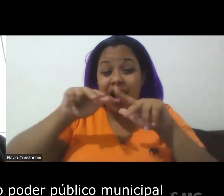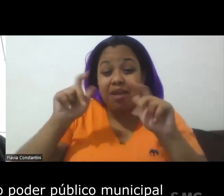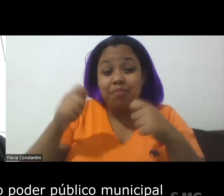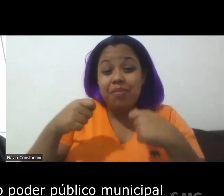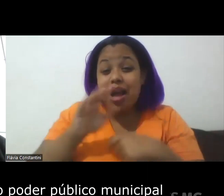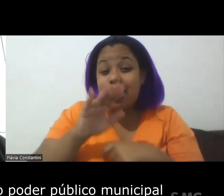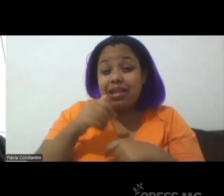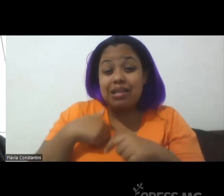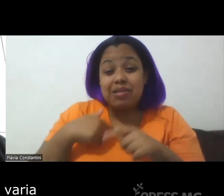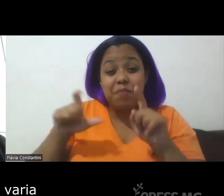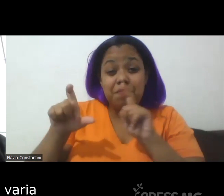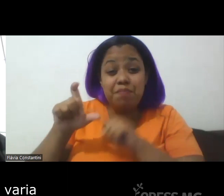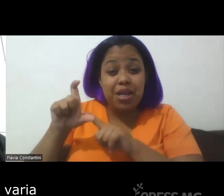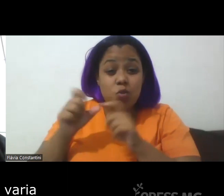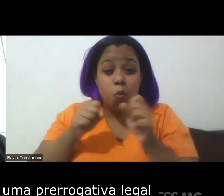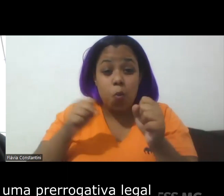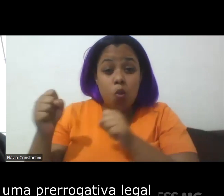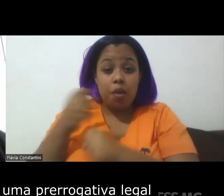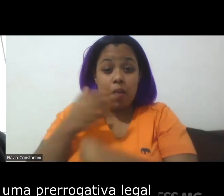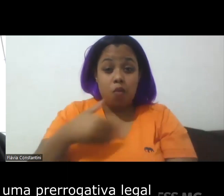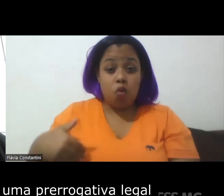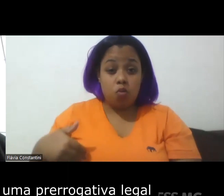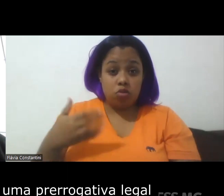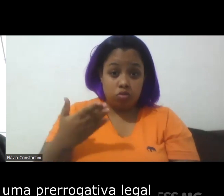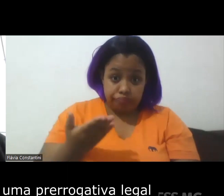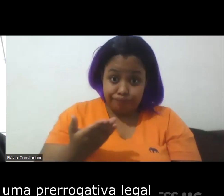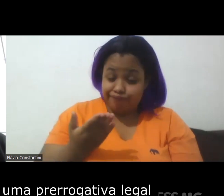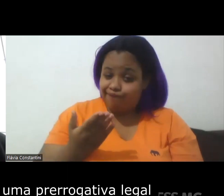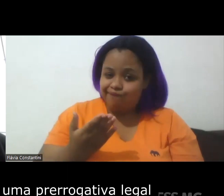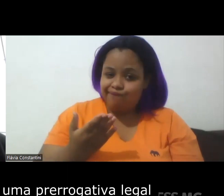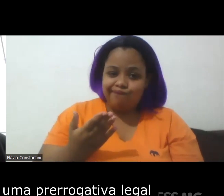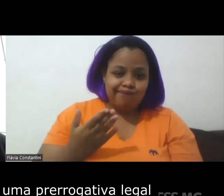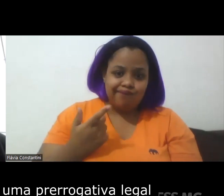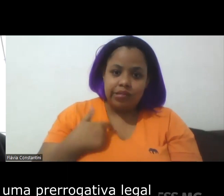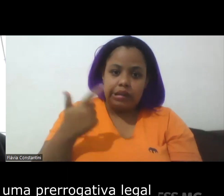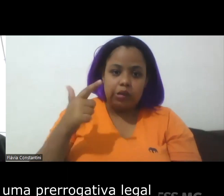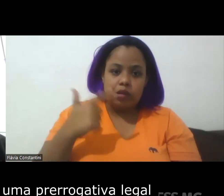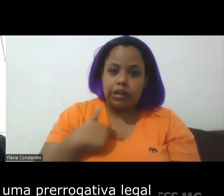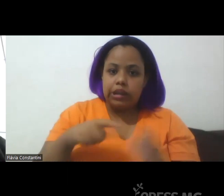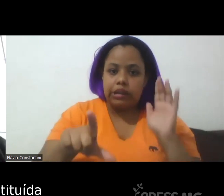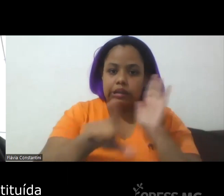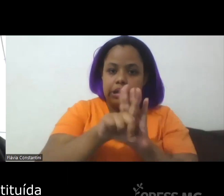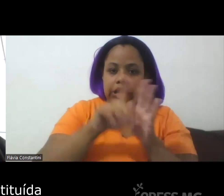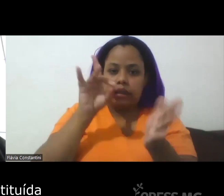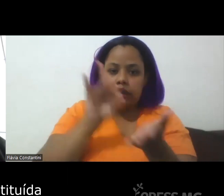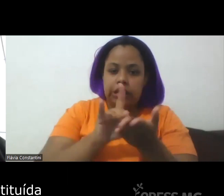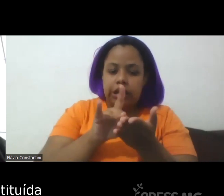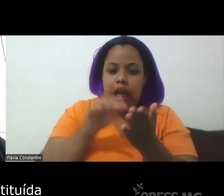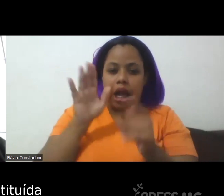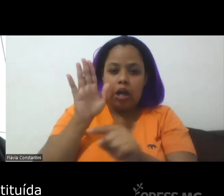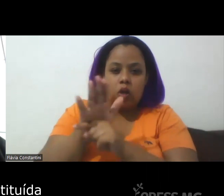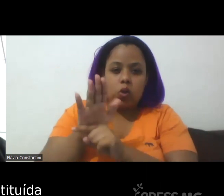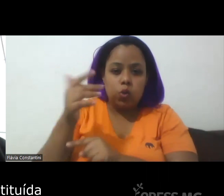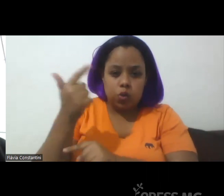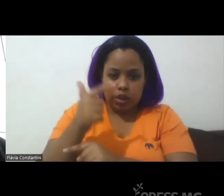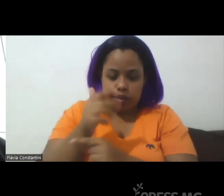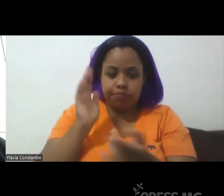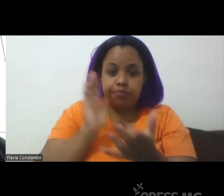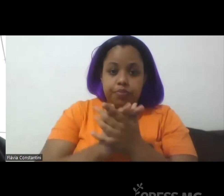municipal, isso varia, também não tem uma prerrogativa legal já instituída,